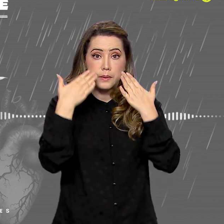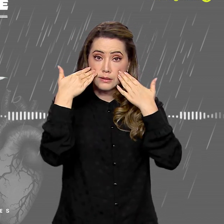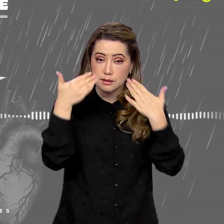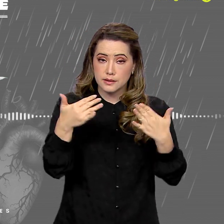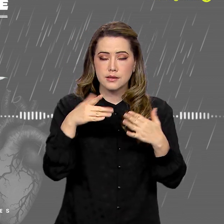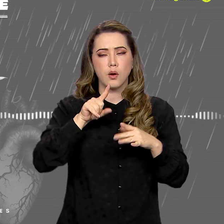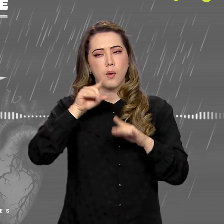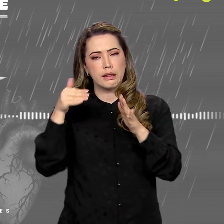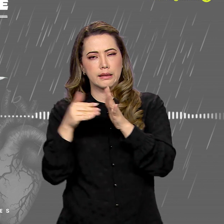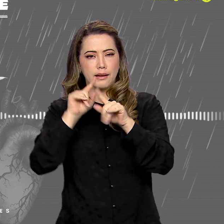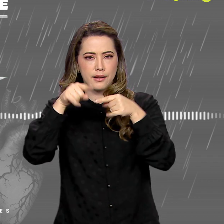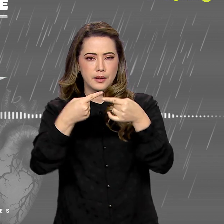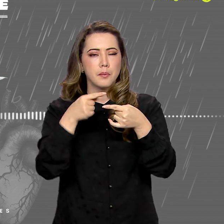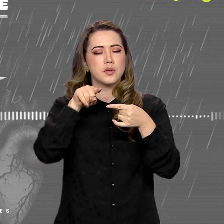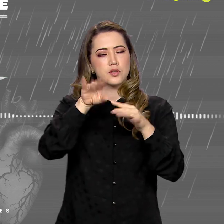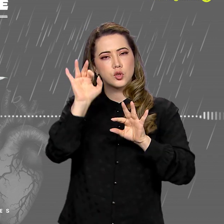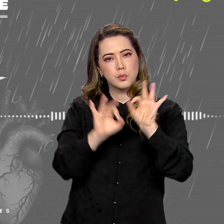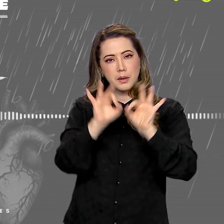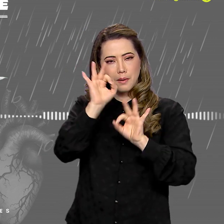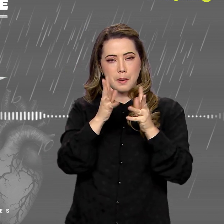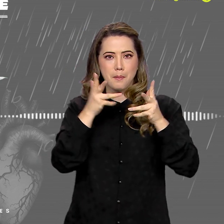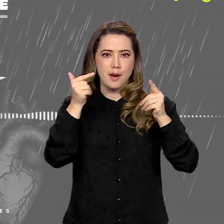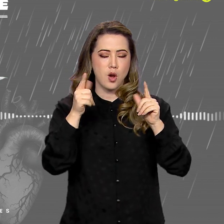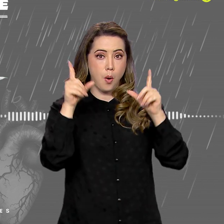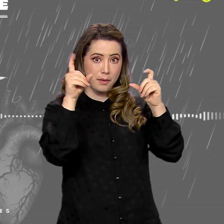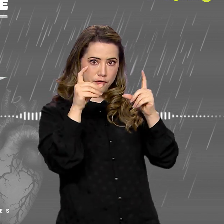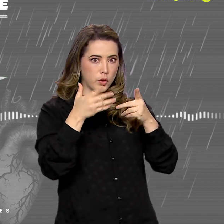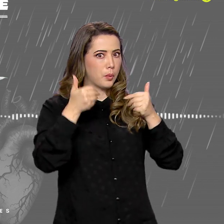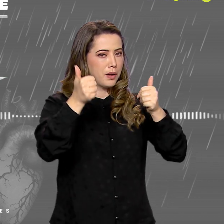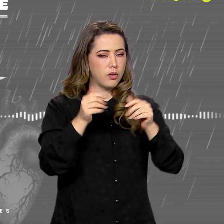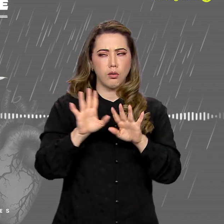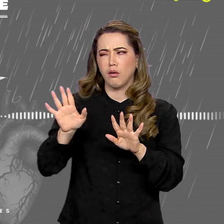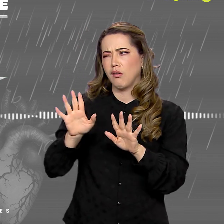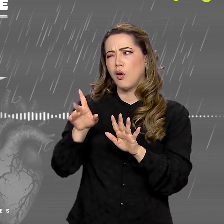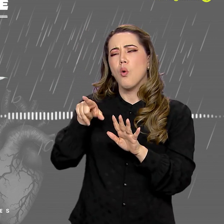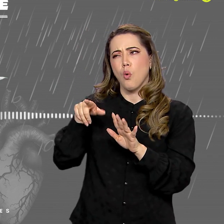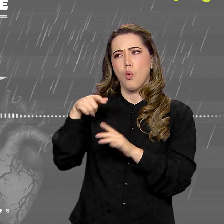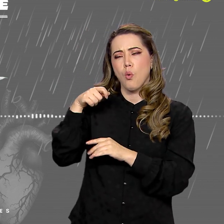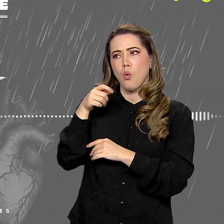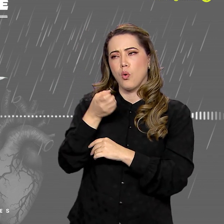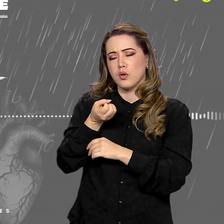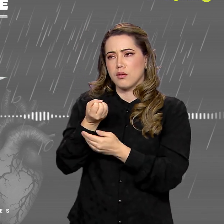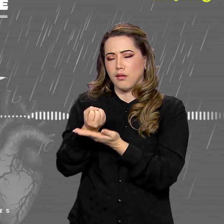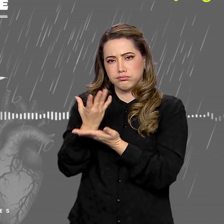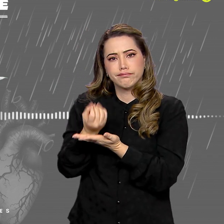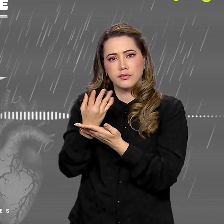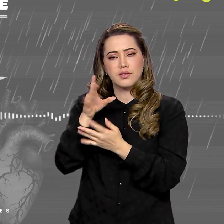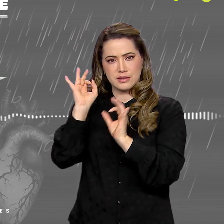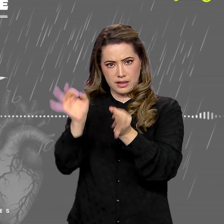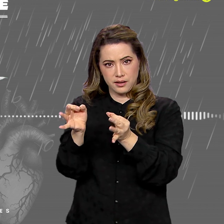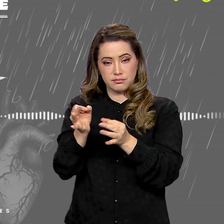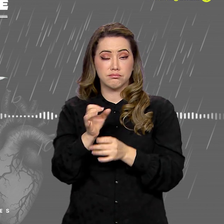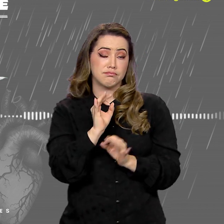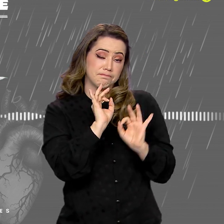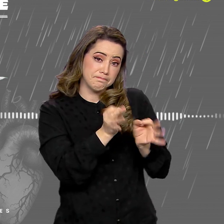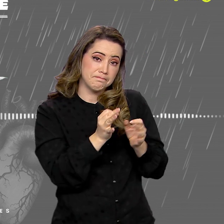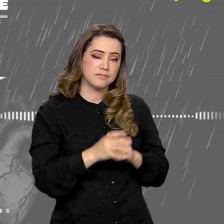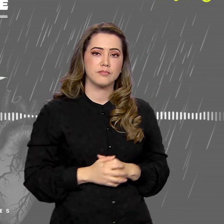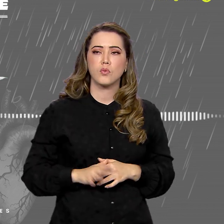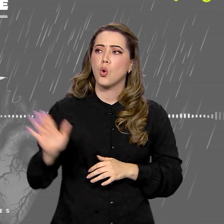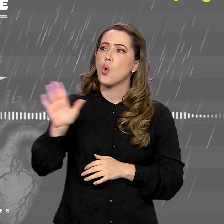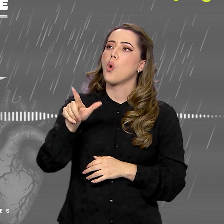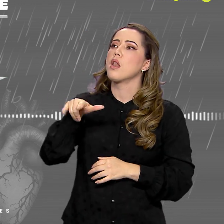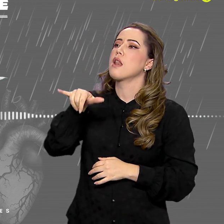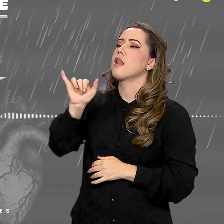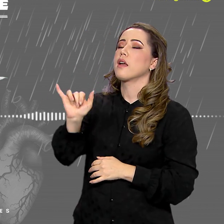Até lá, a gente se ajeita melhor para ficar mais bonito na foto. Melhor dizendo, no áudio, né, Leiberson? É. Então é isso. Valeu pela